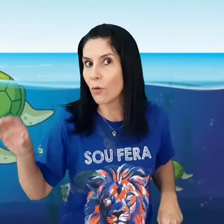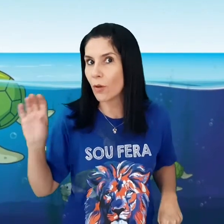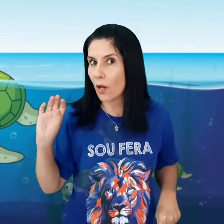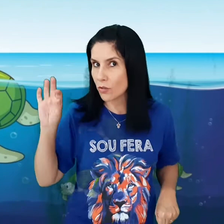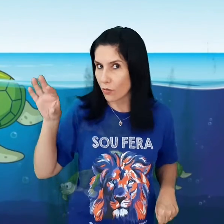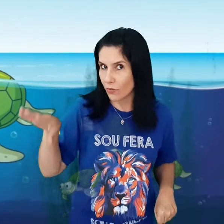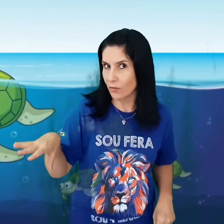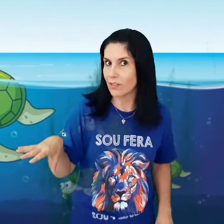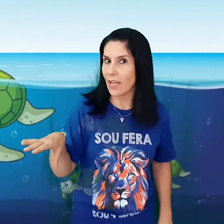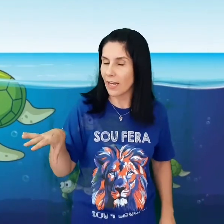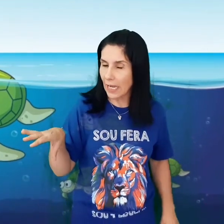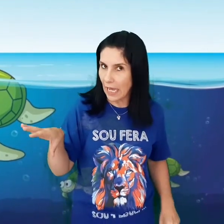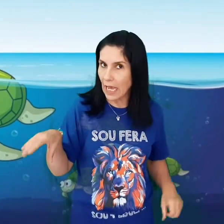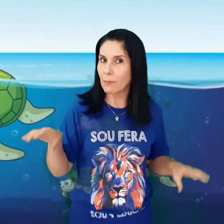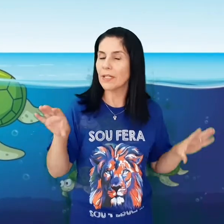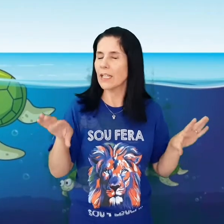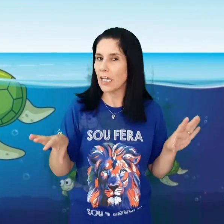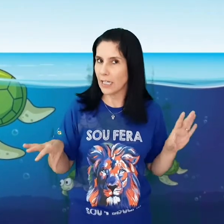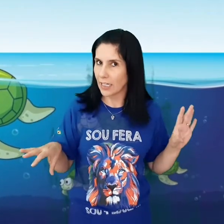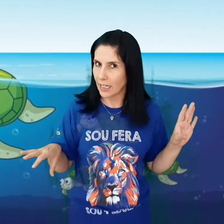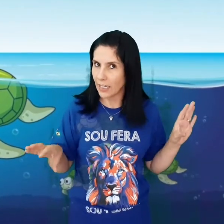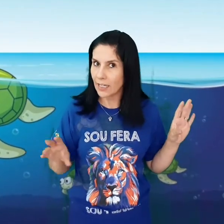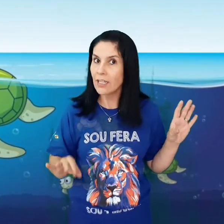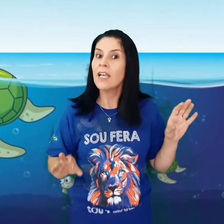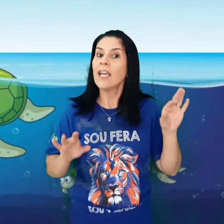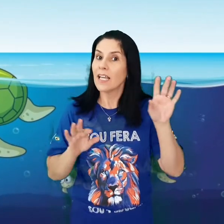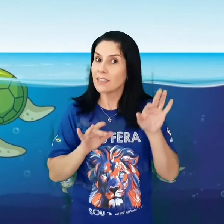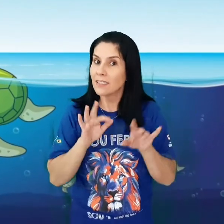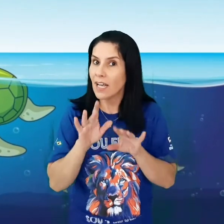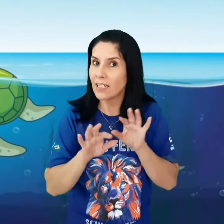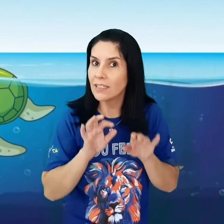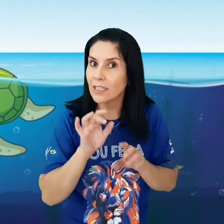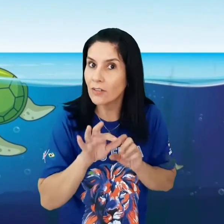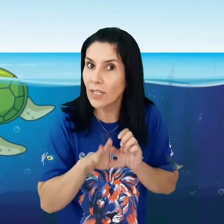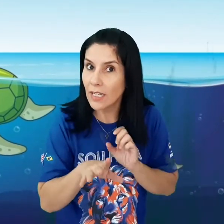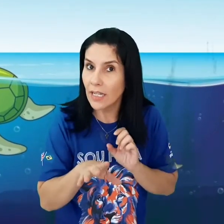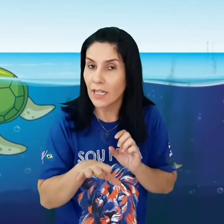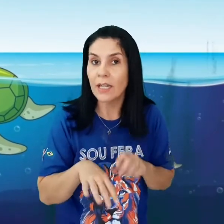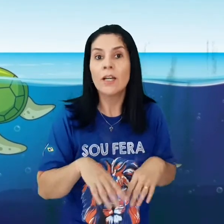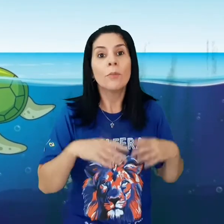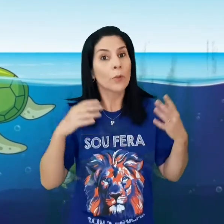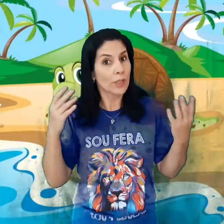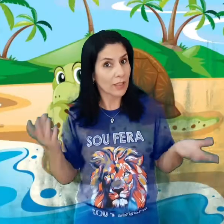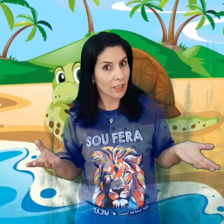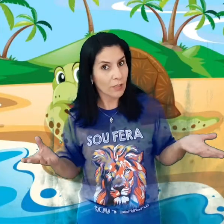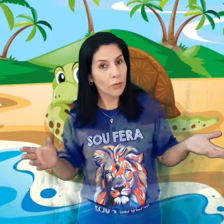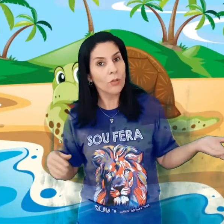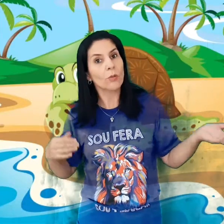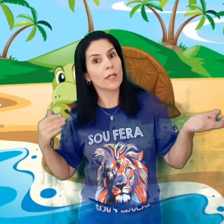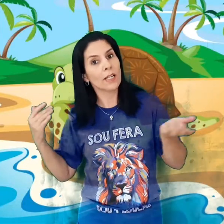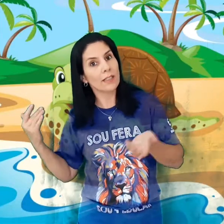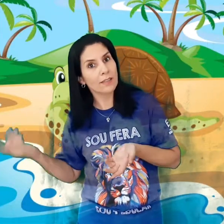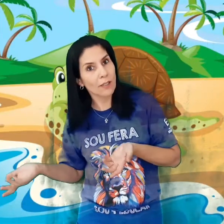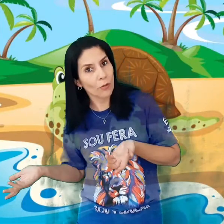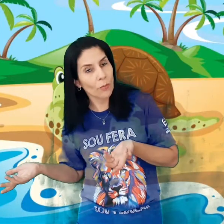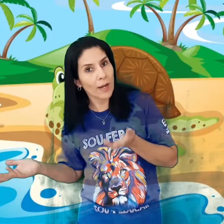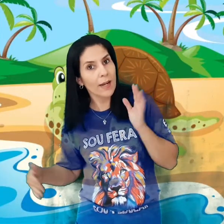colocar os ovinhos dela lá para enterrar na areia, elas saem andando na areia, portanto, quando elas estão no mar,